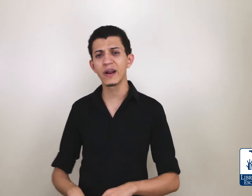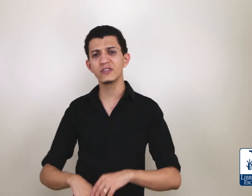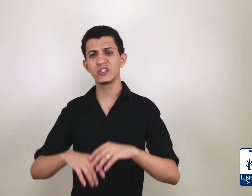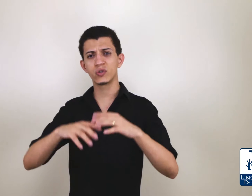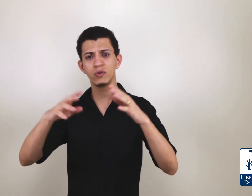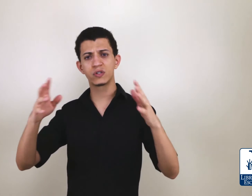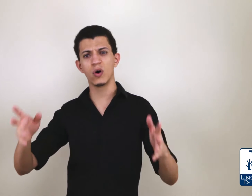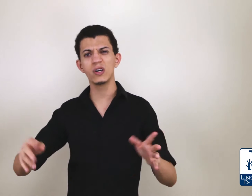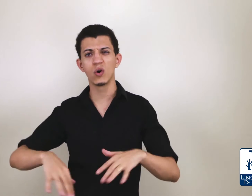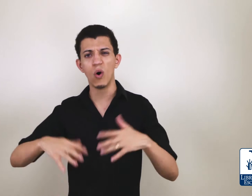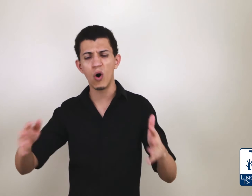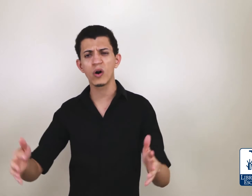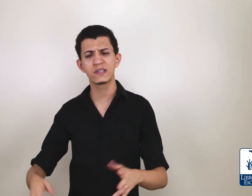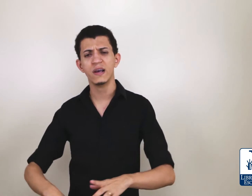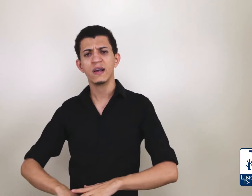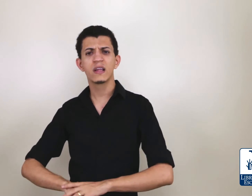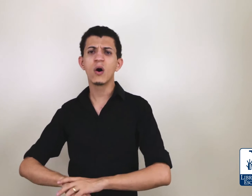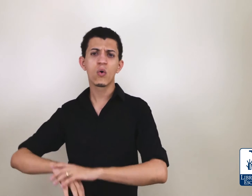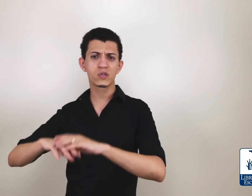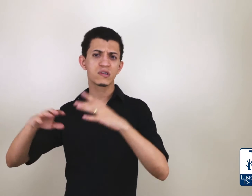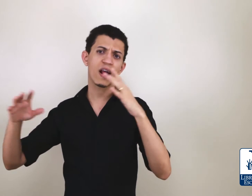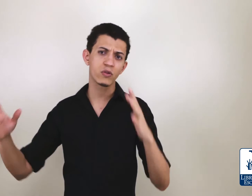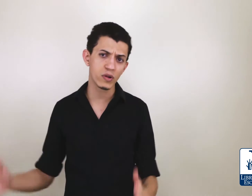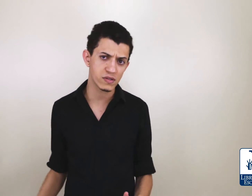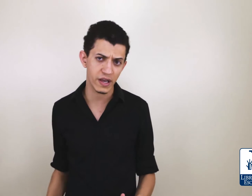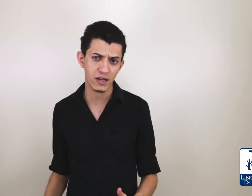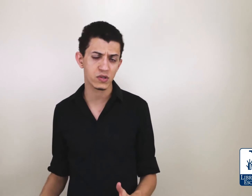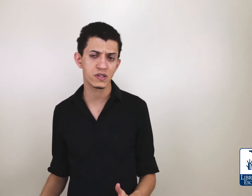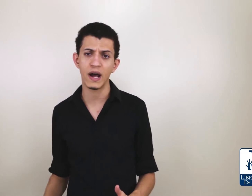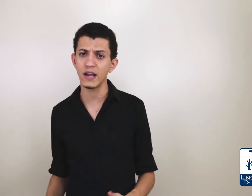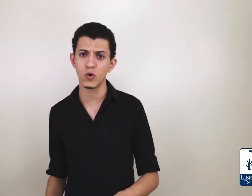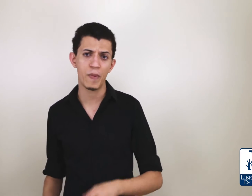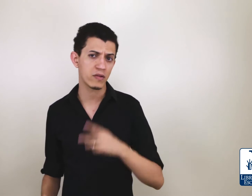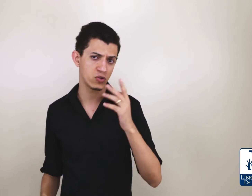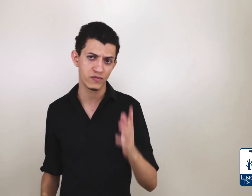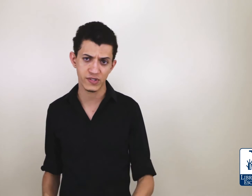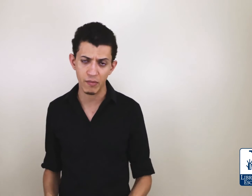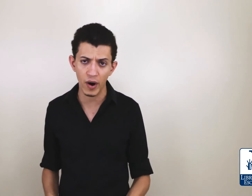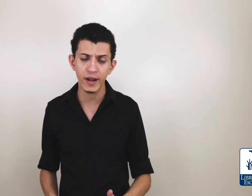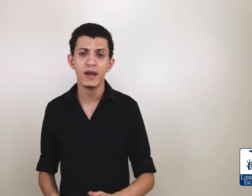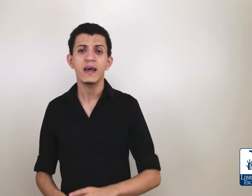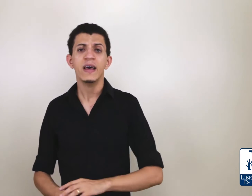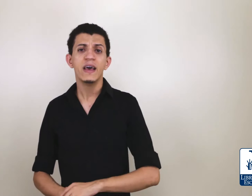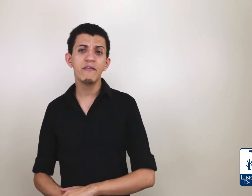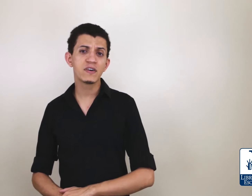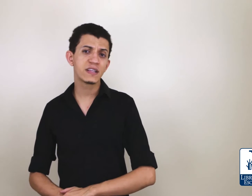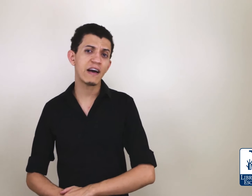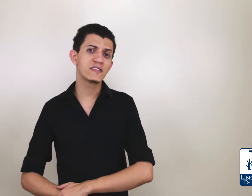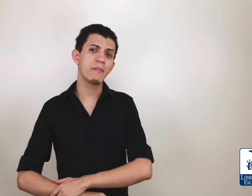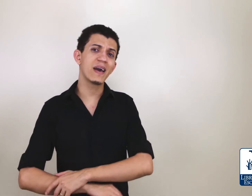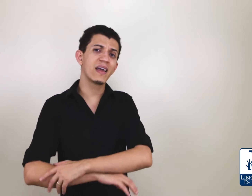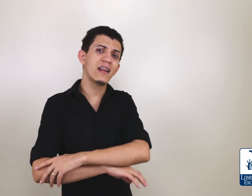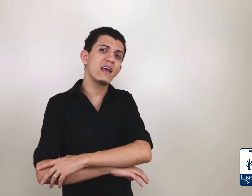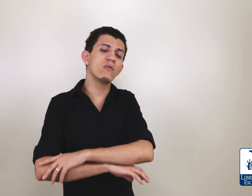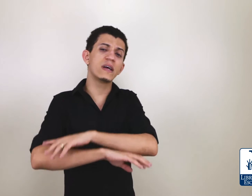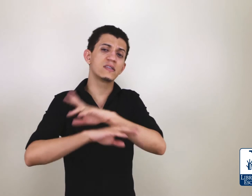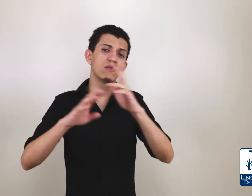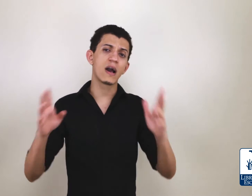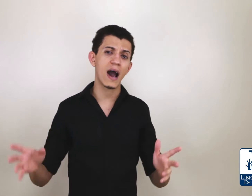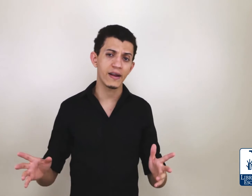grandes instituições ou ONGs que dão cursos gratuitos aí na sua cidade ou perto de onde você mora. E você deve saber que nenhum desses lugares,